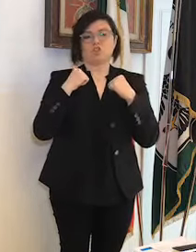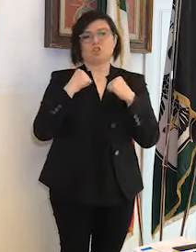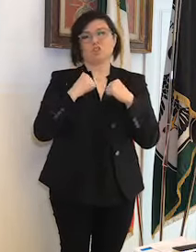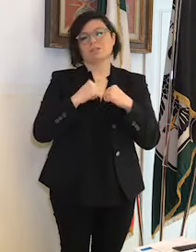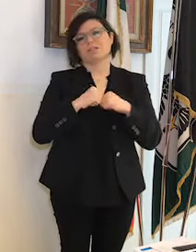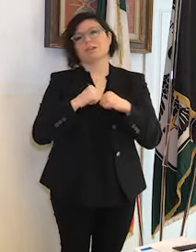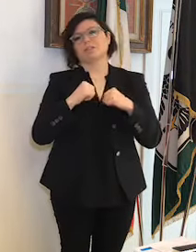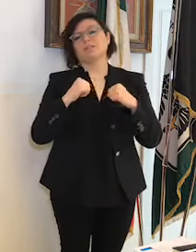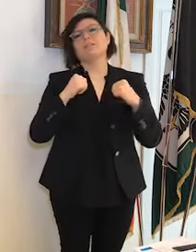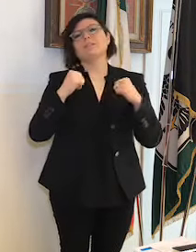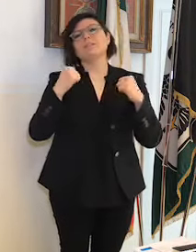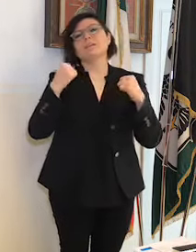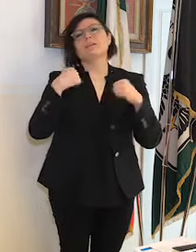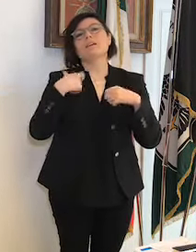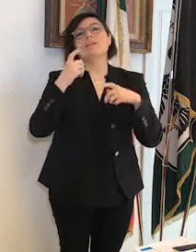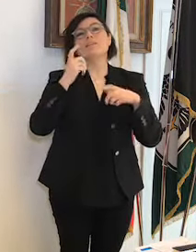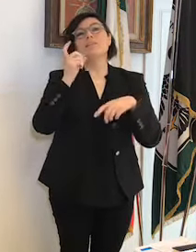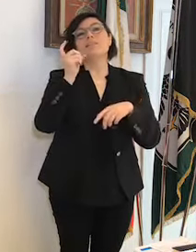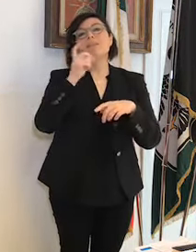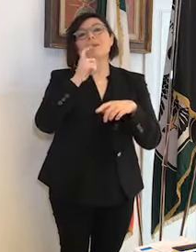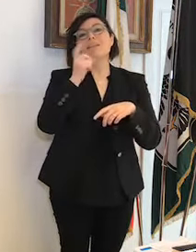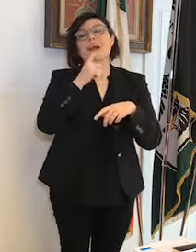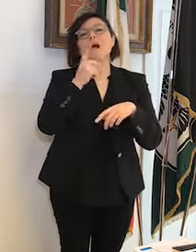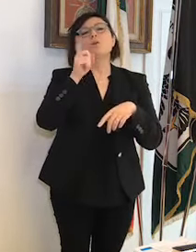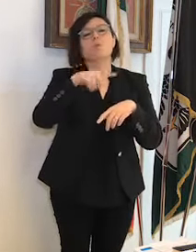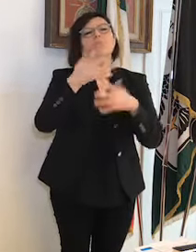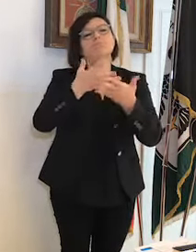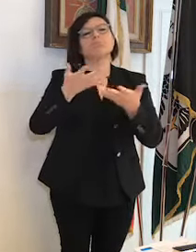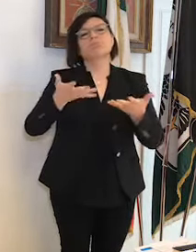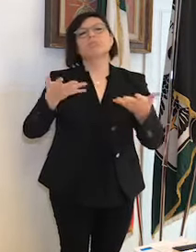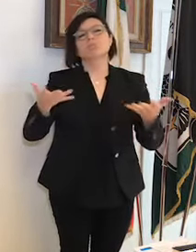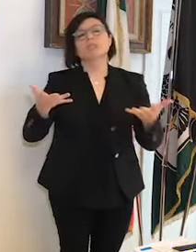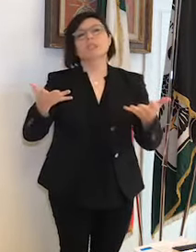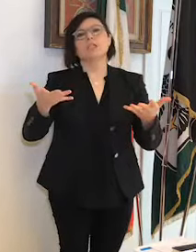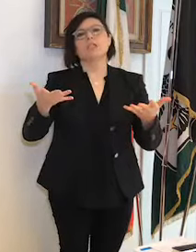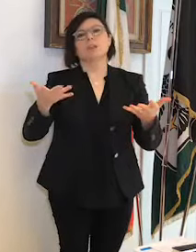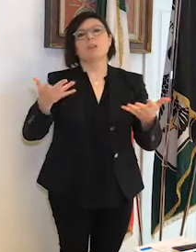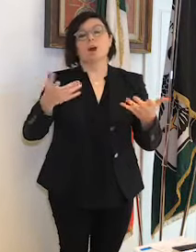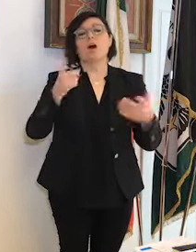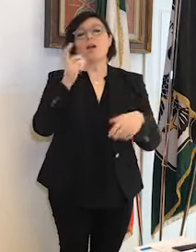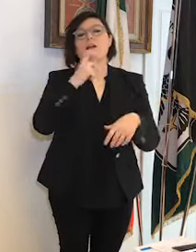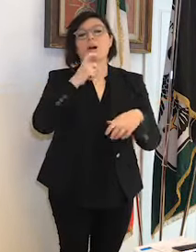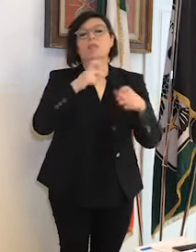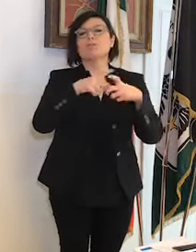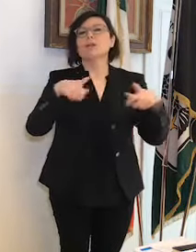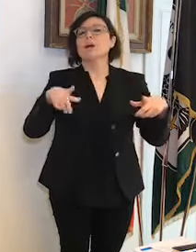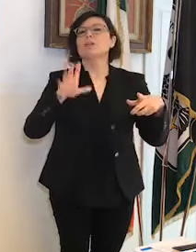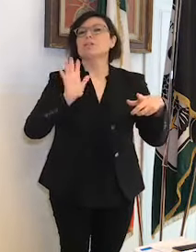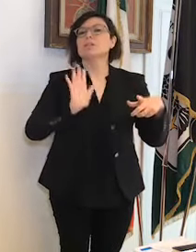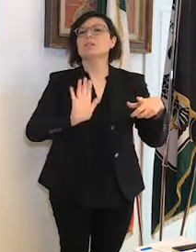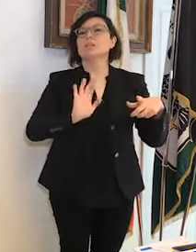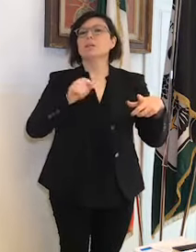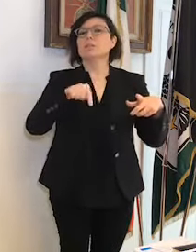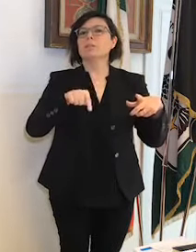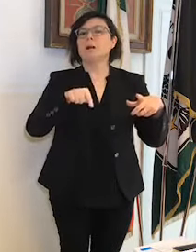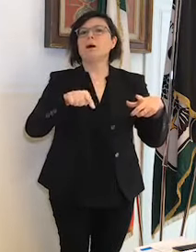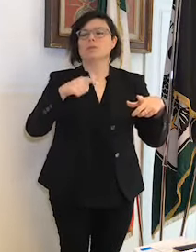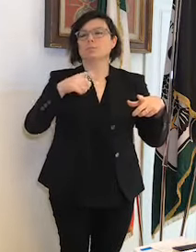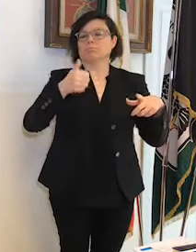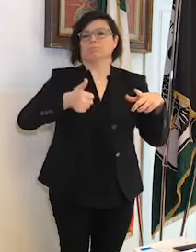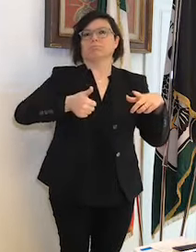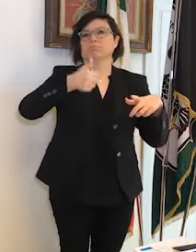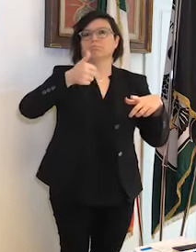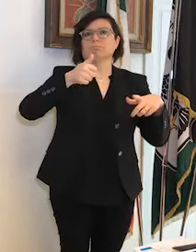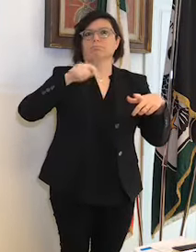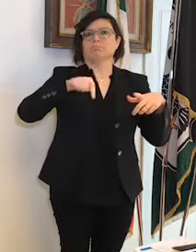dell'Aquila e del territorio sta consentendo all'Aquila città in particolare di distinguersi dal punto